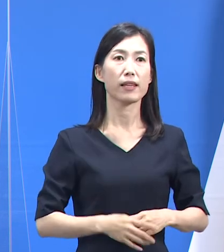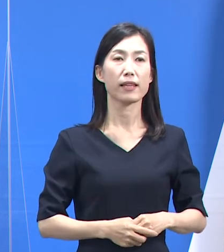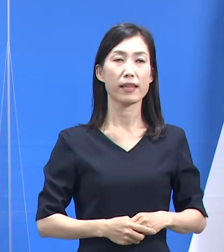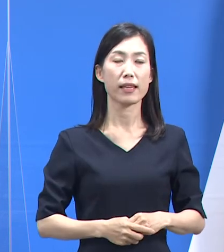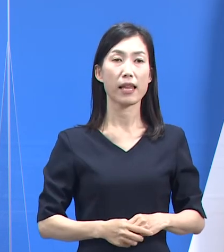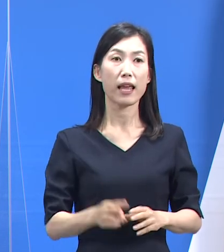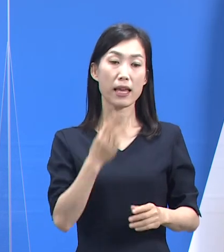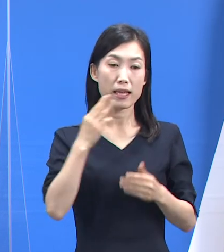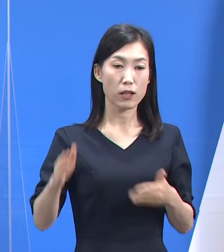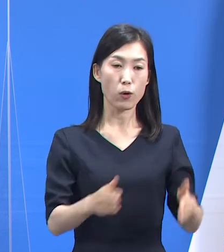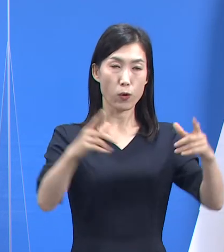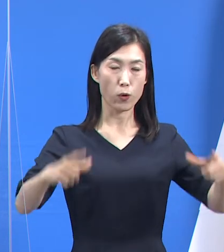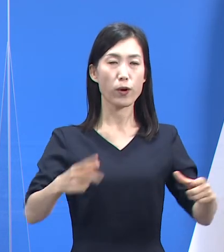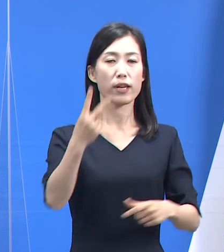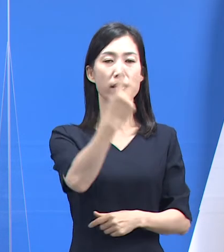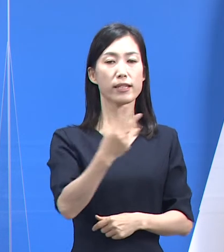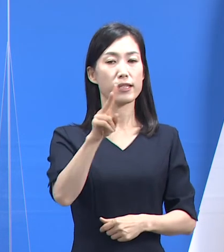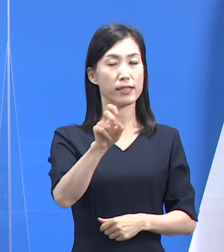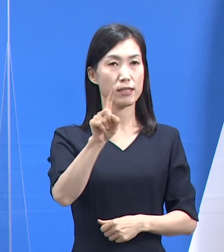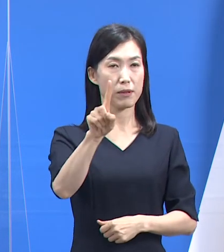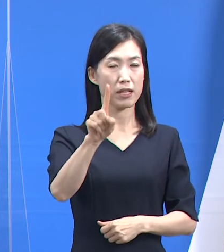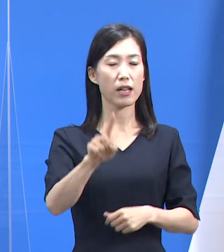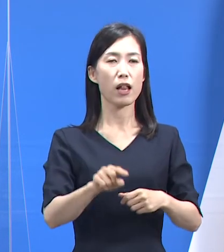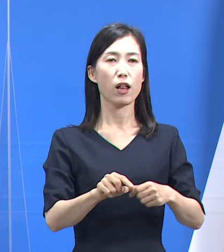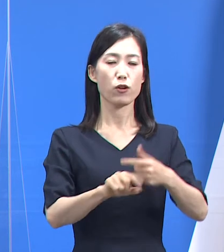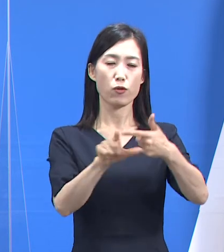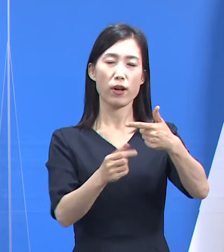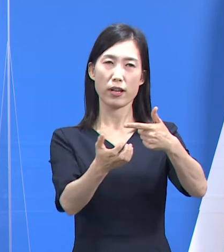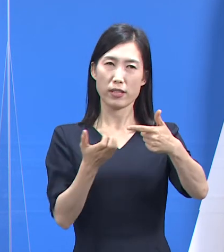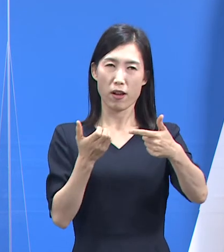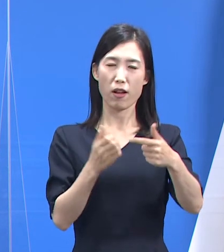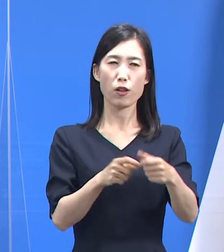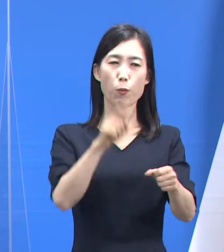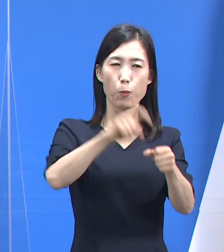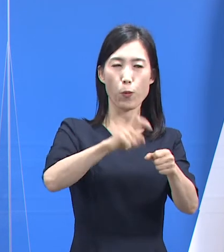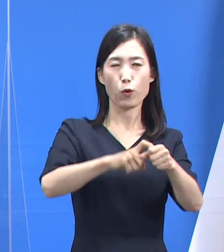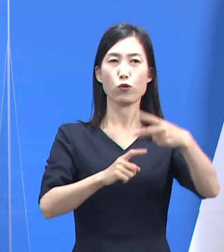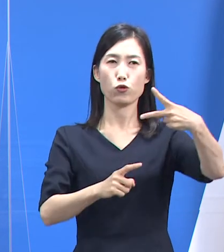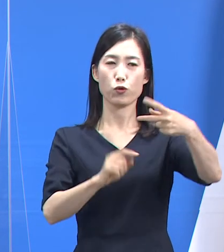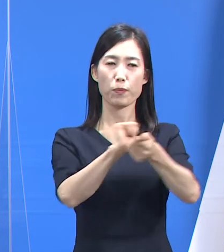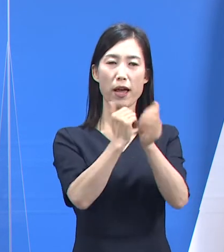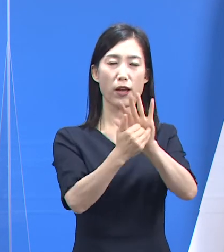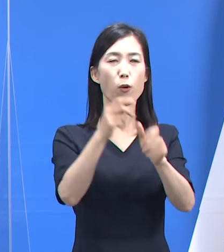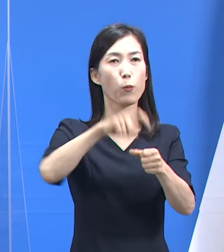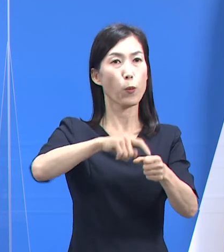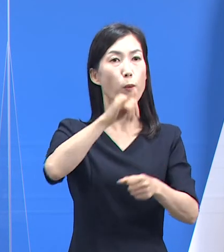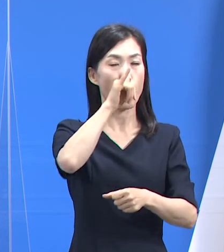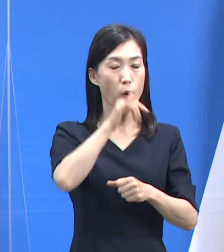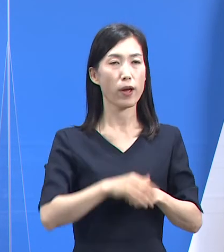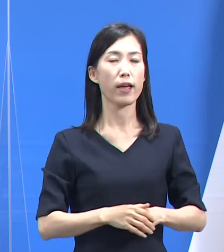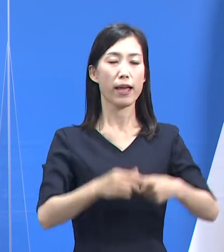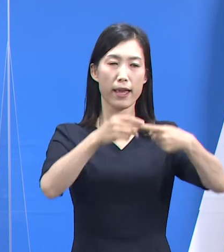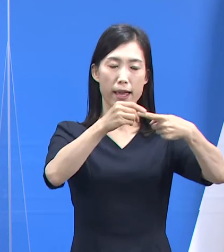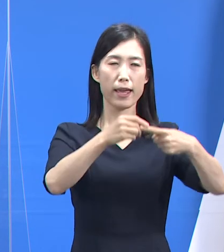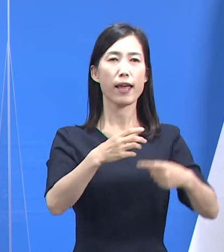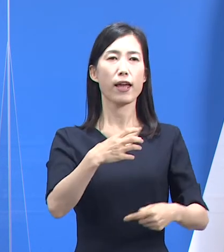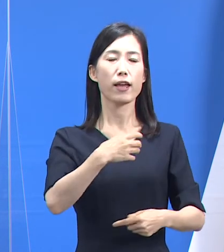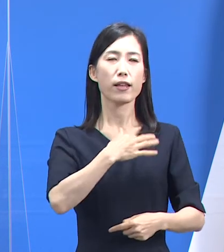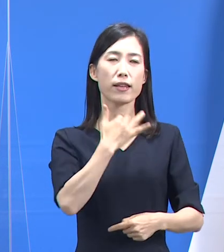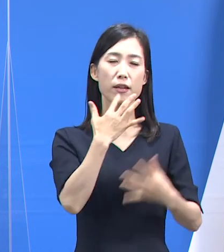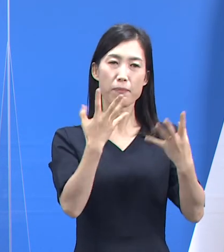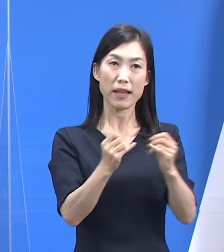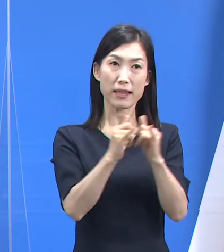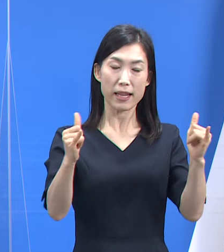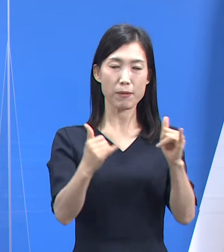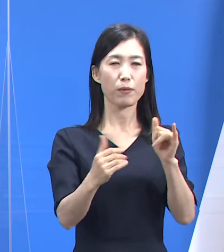도는 2021년 상반기 두 가지 방역정책이 주력하고 있습니다. 첫 번째는 고위험군 대상의